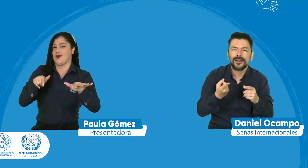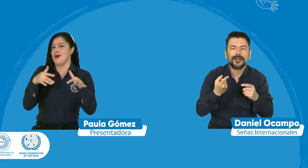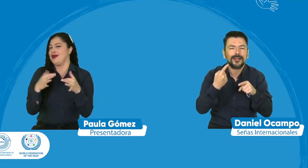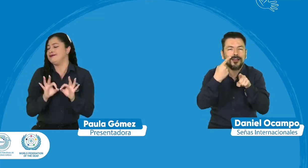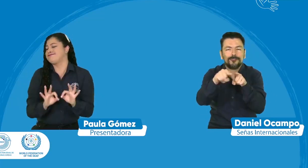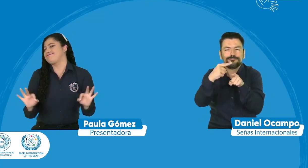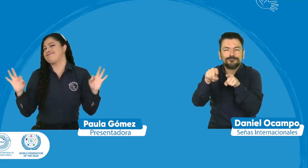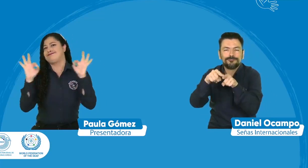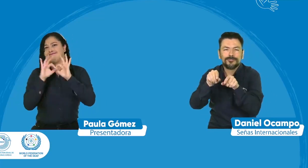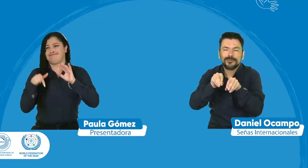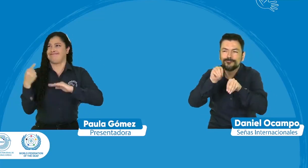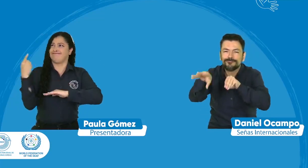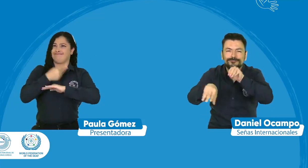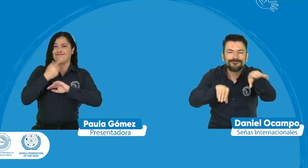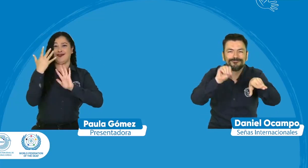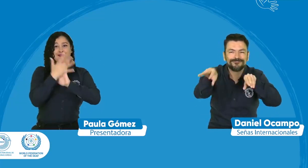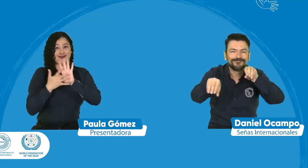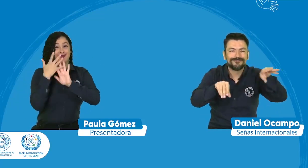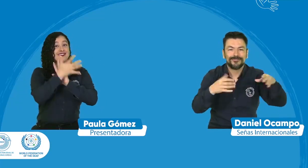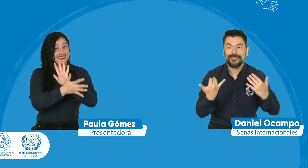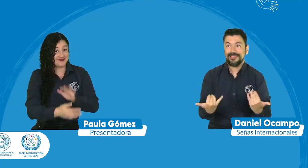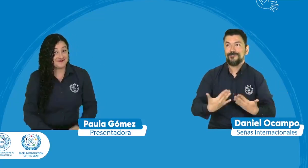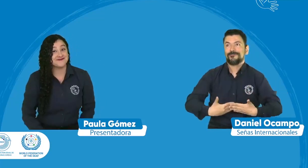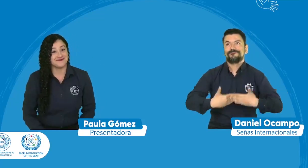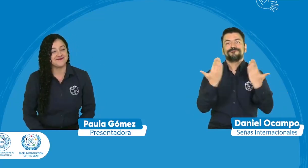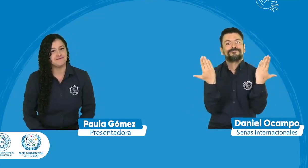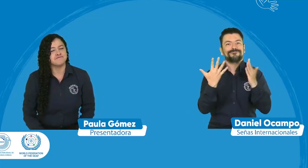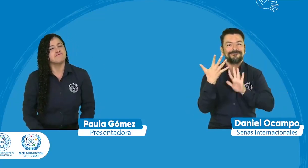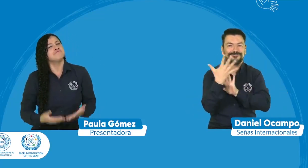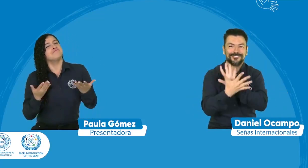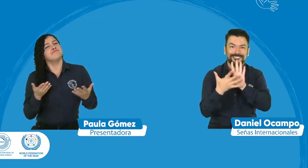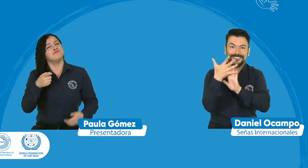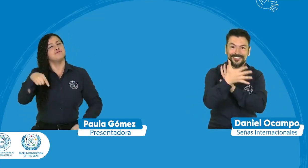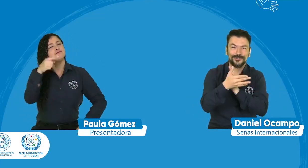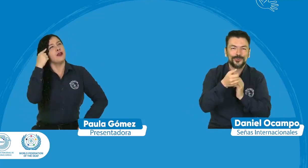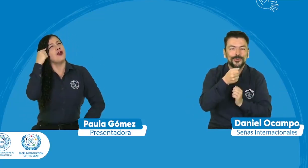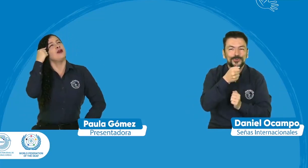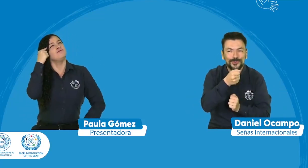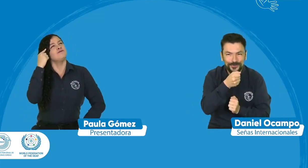personas del trabajo pues es algo muy importante hoy en Noticeñales